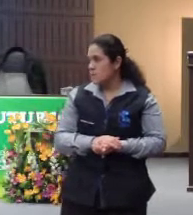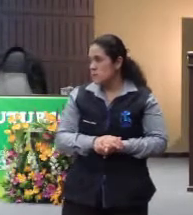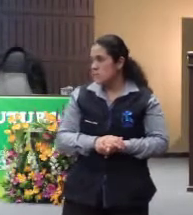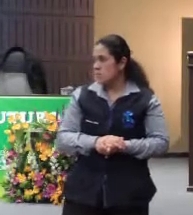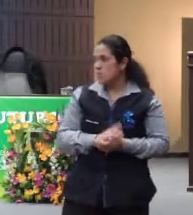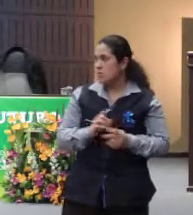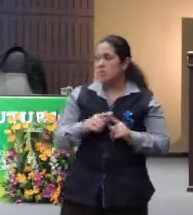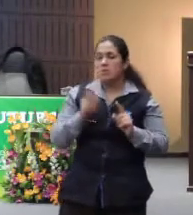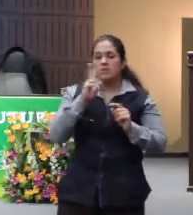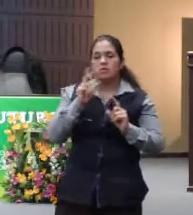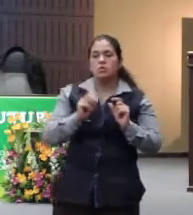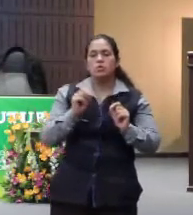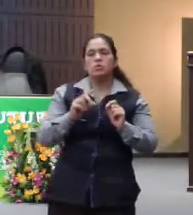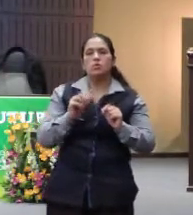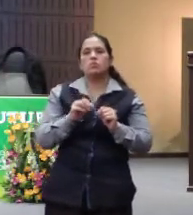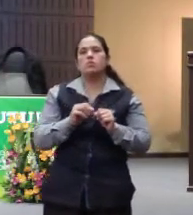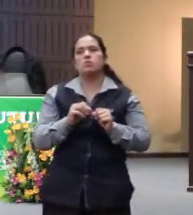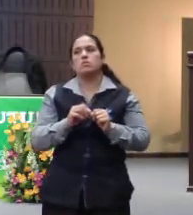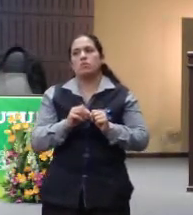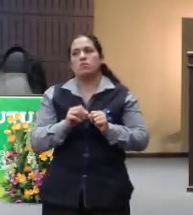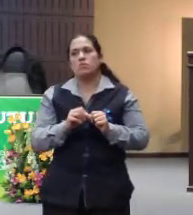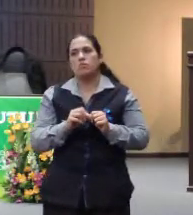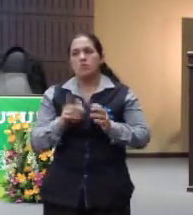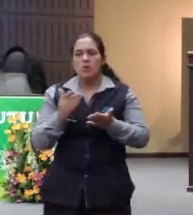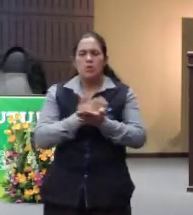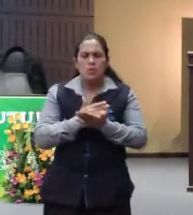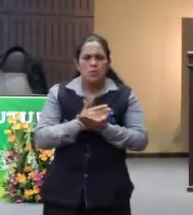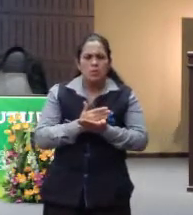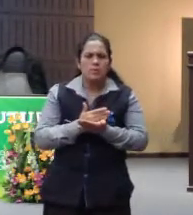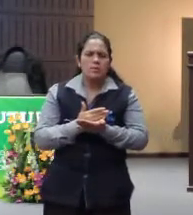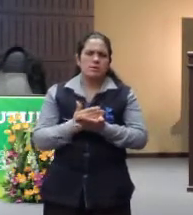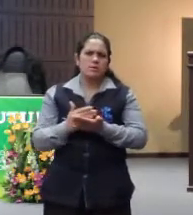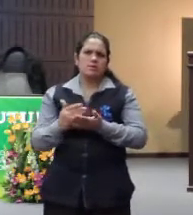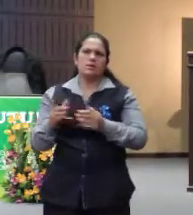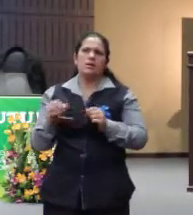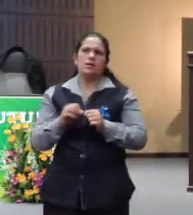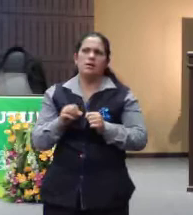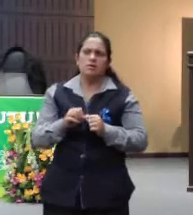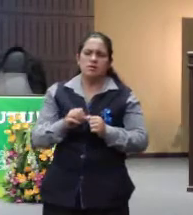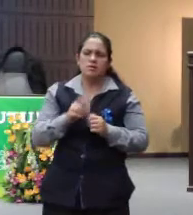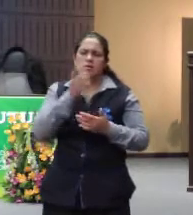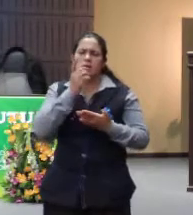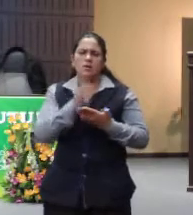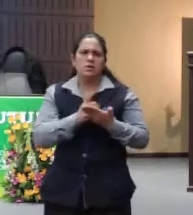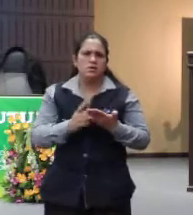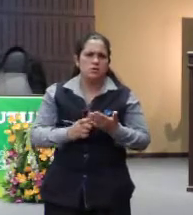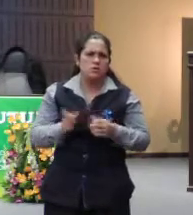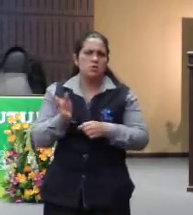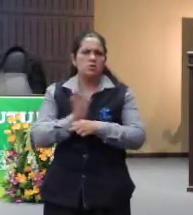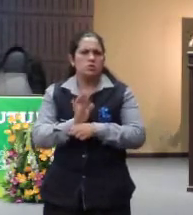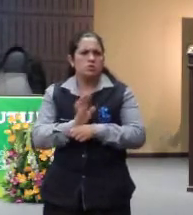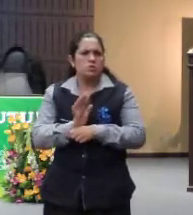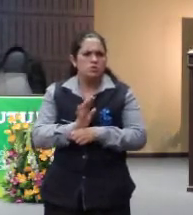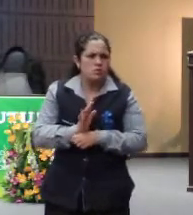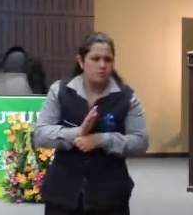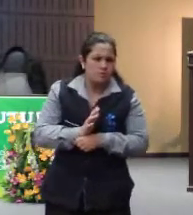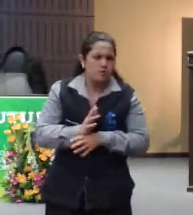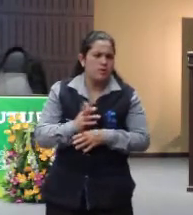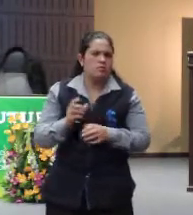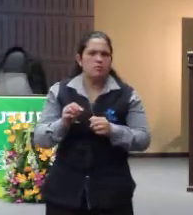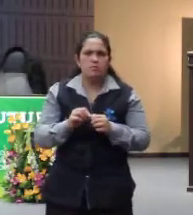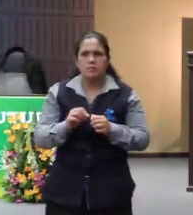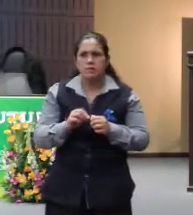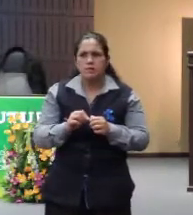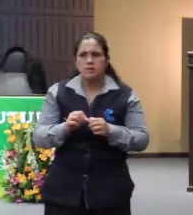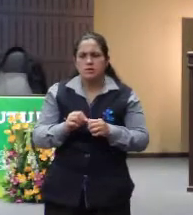O que fez? E eu comecei atrás, para ver as declarações dele, para ver os vídeos, enfim, fui colhendo, colecionando lá